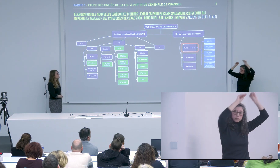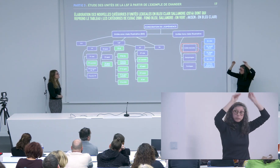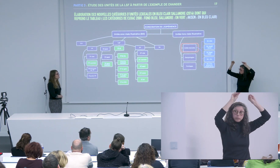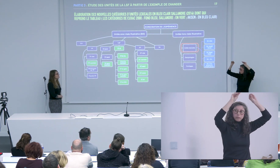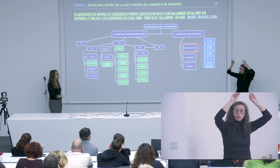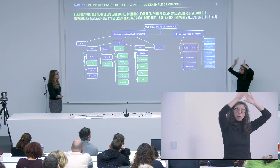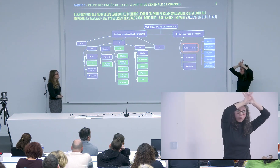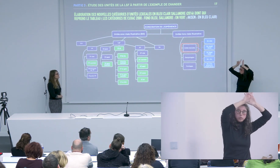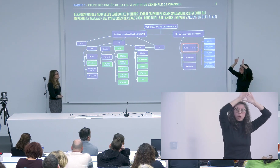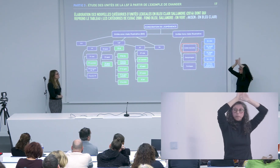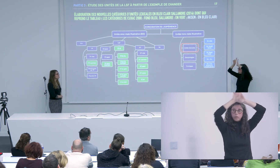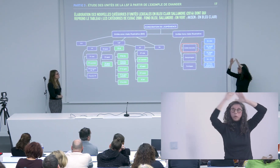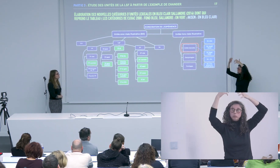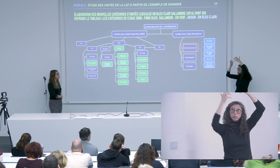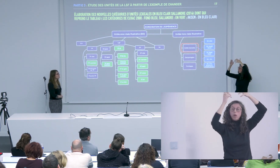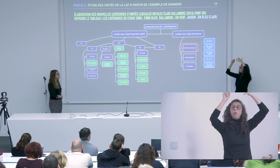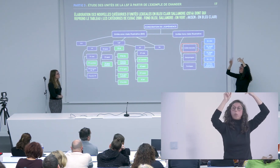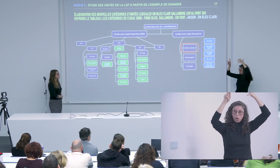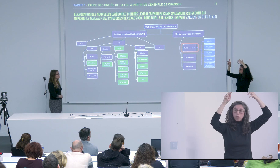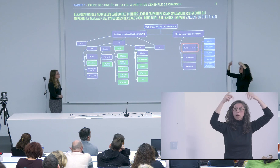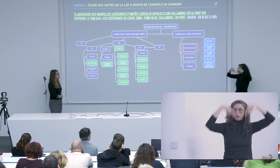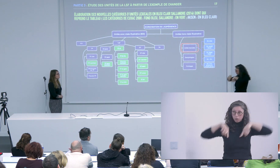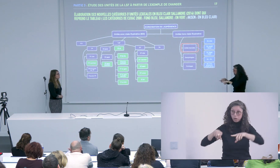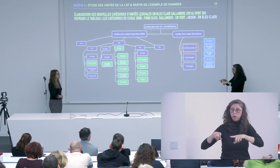sur le discours ils doivent reconstruire